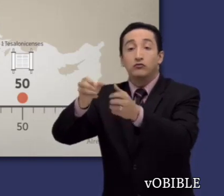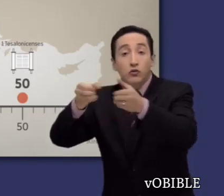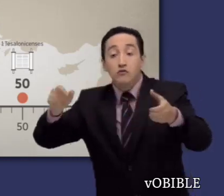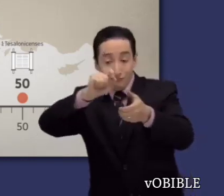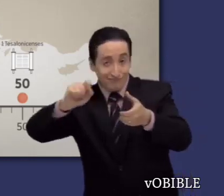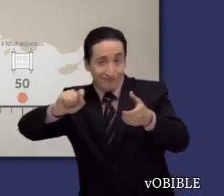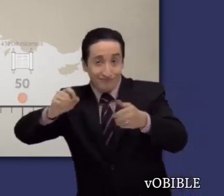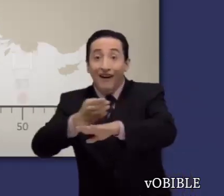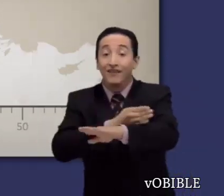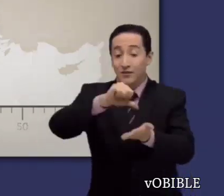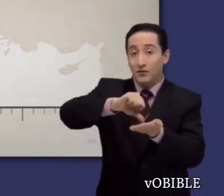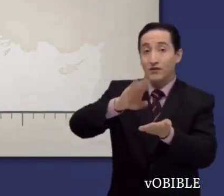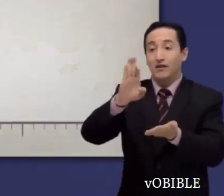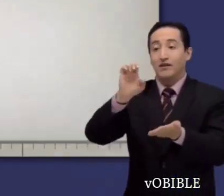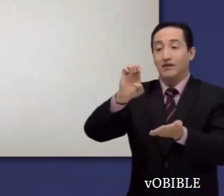misional.